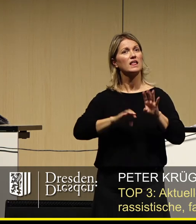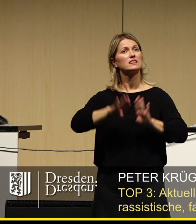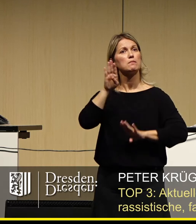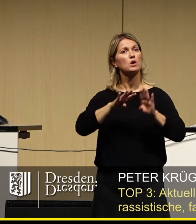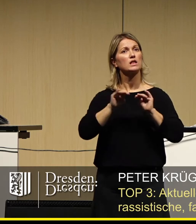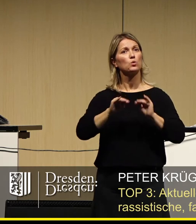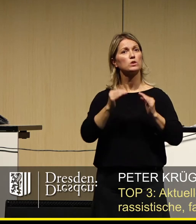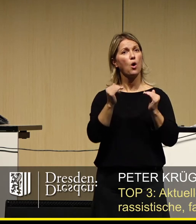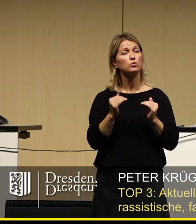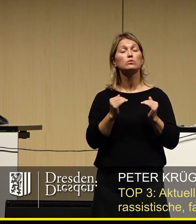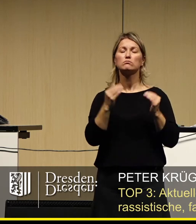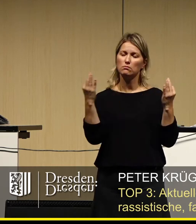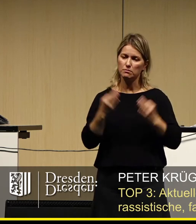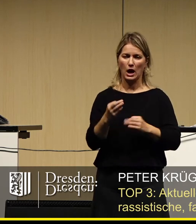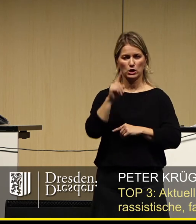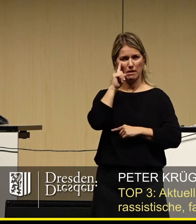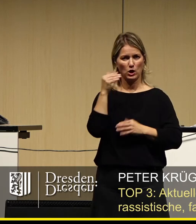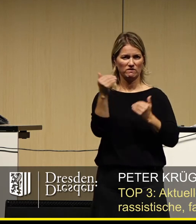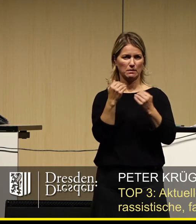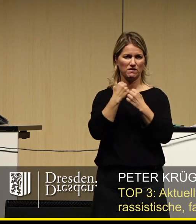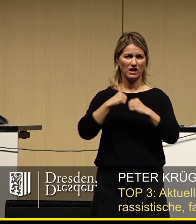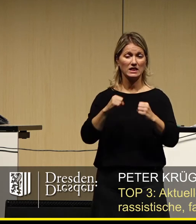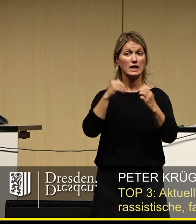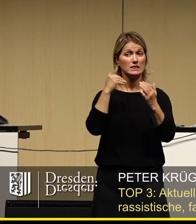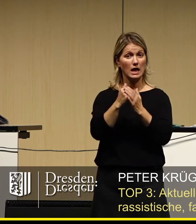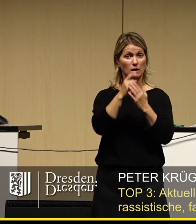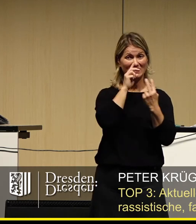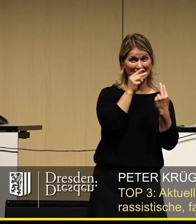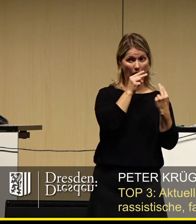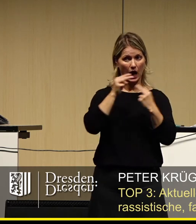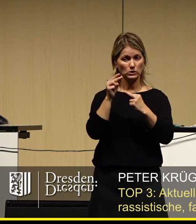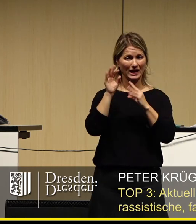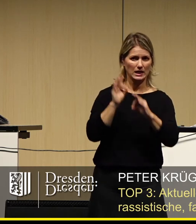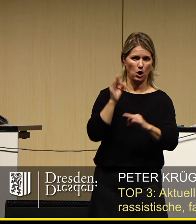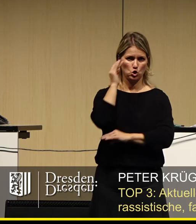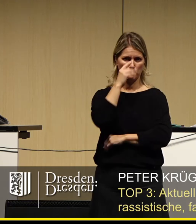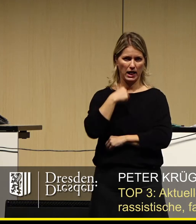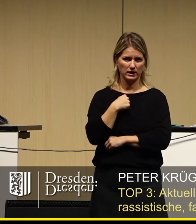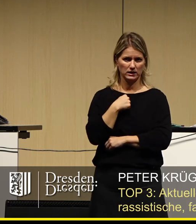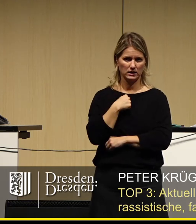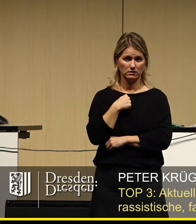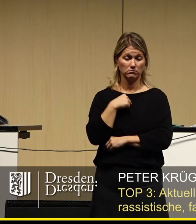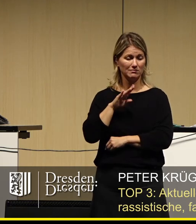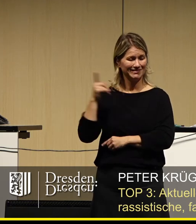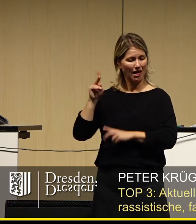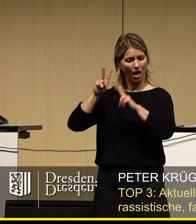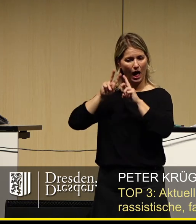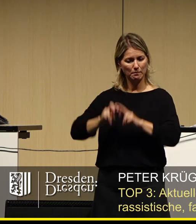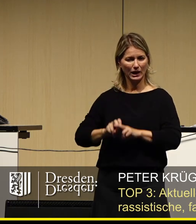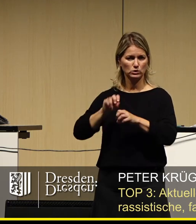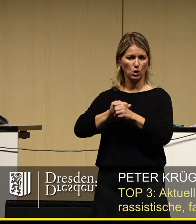Grundordnung sind, muss man in der Reaktion darauf genau überlegen. Es ist Aufgabe der Ermittlungsbehörden, bei